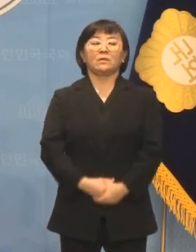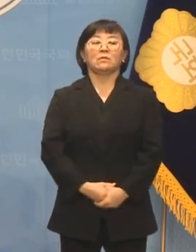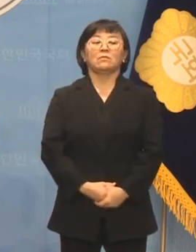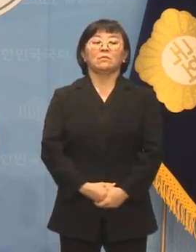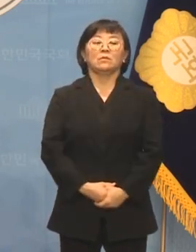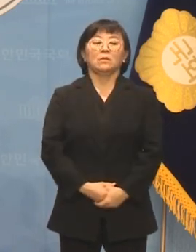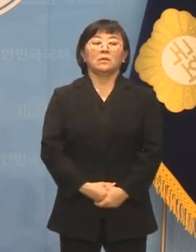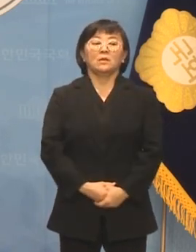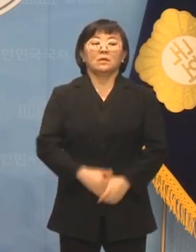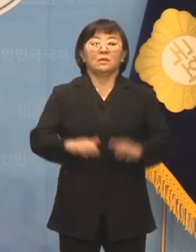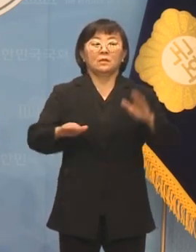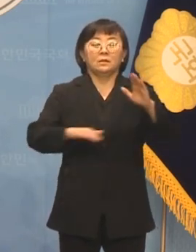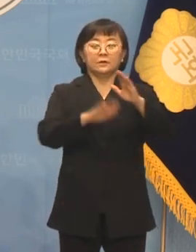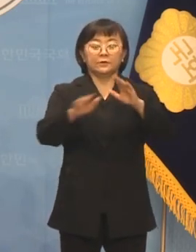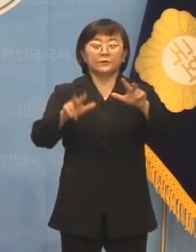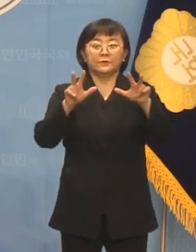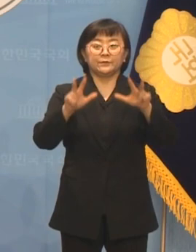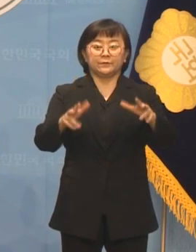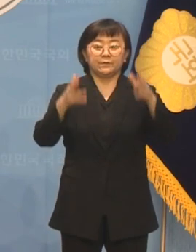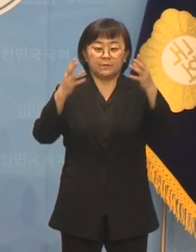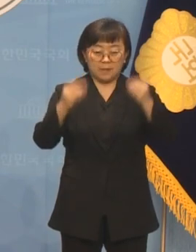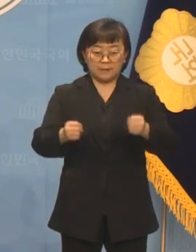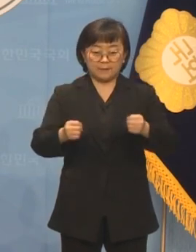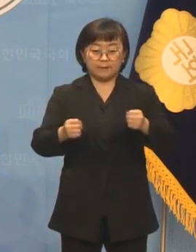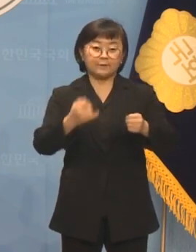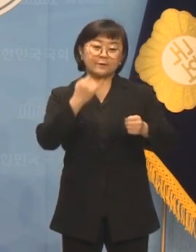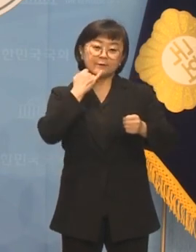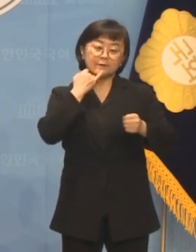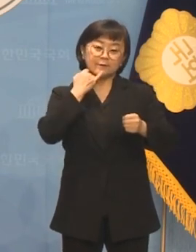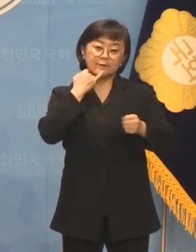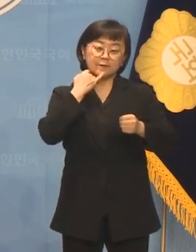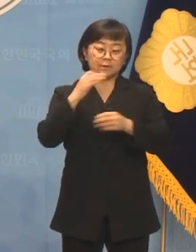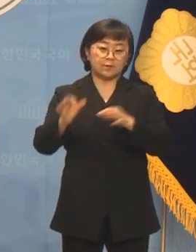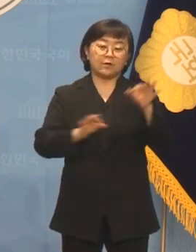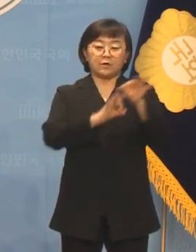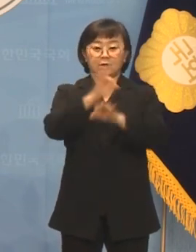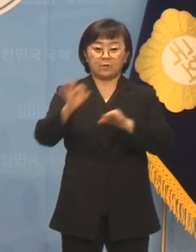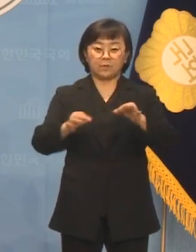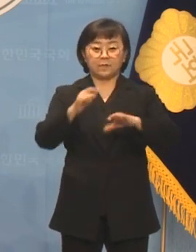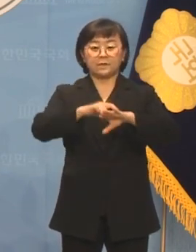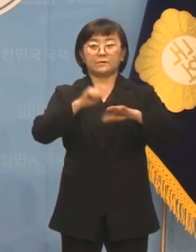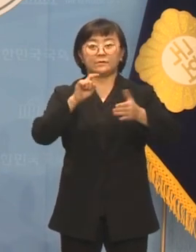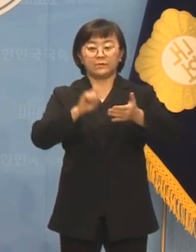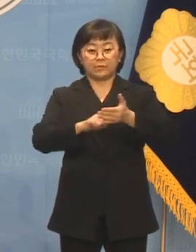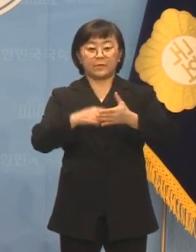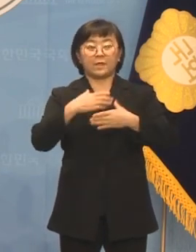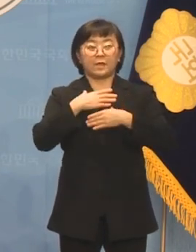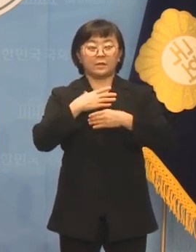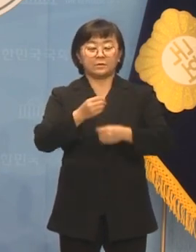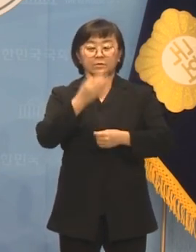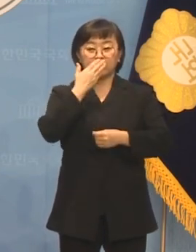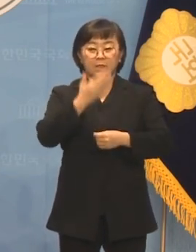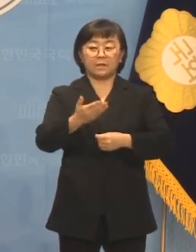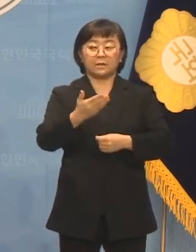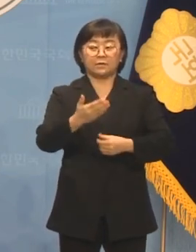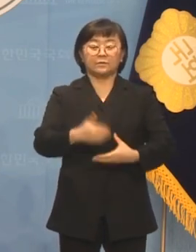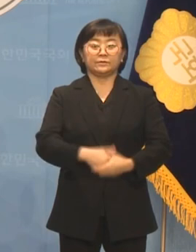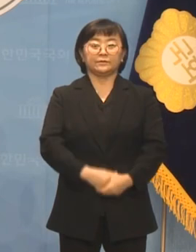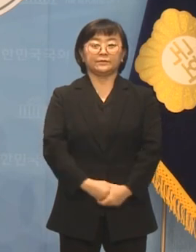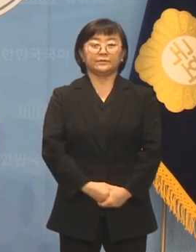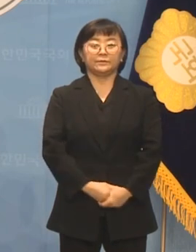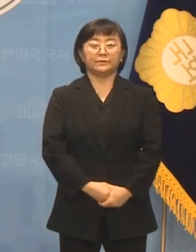저희 가정이 이제는 많이 일어나 경제적, 심리적으로 안정을 되찾게 되었습니다.